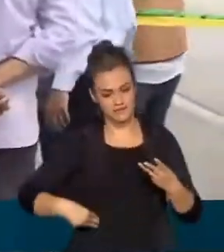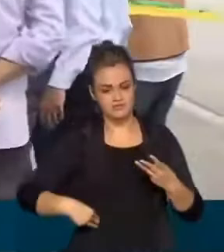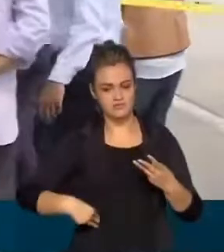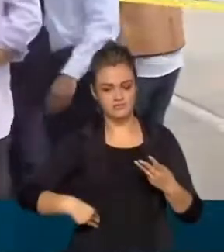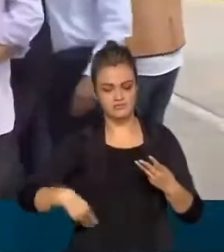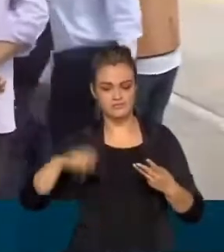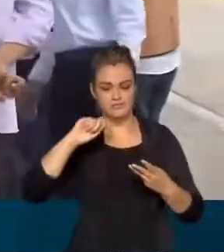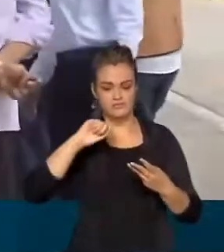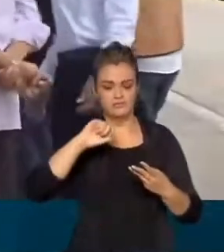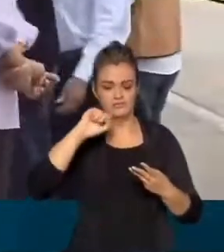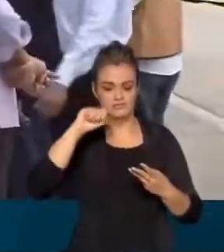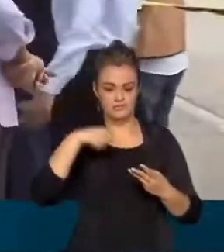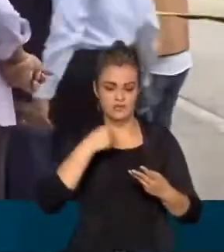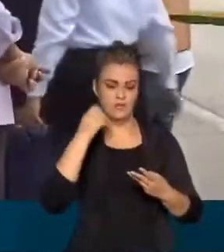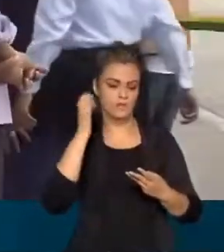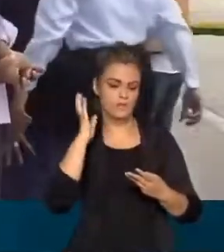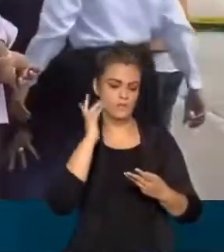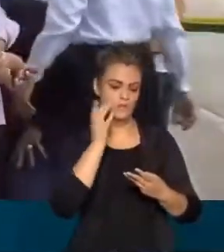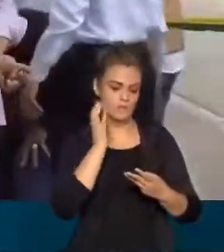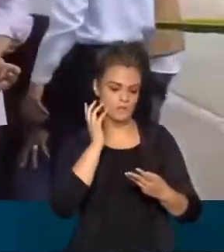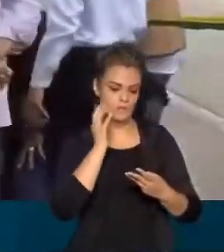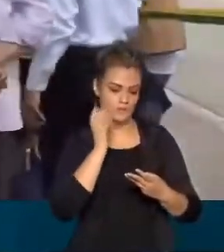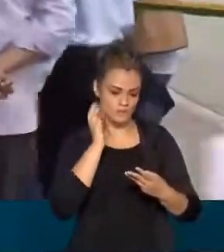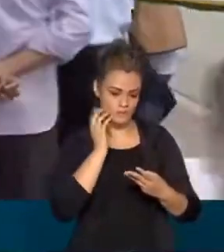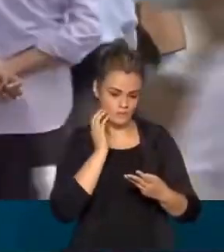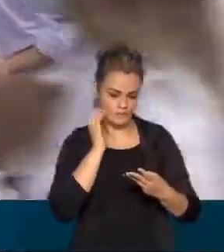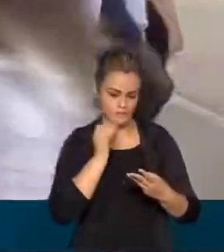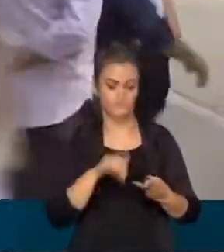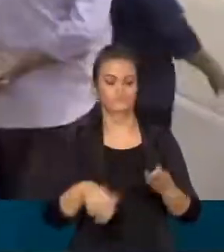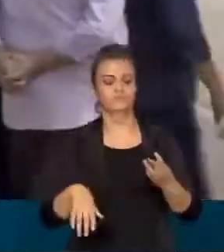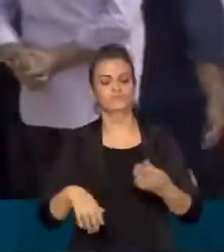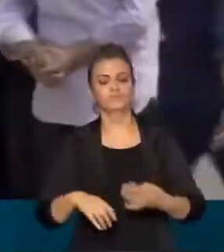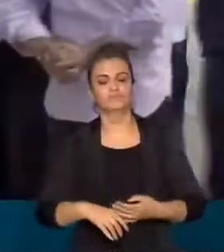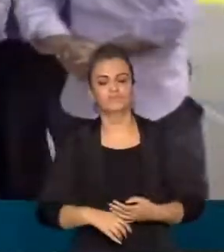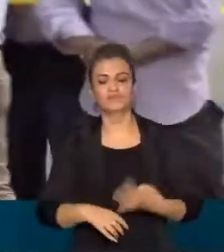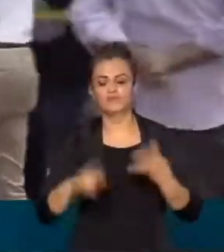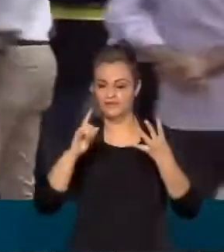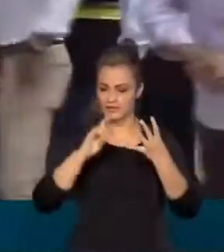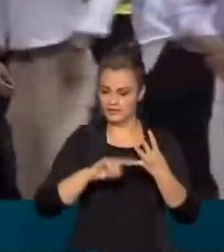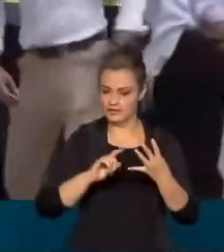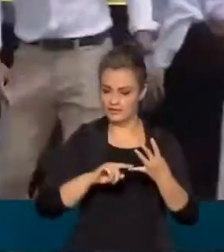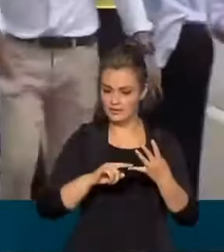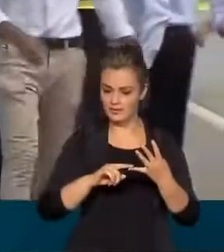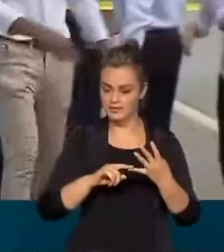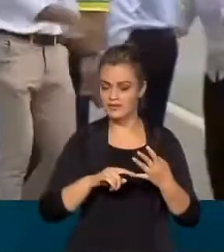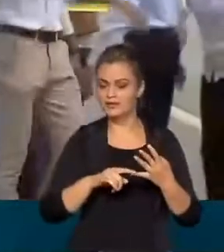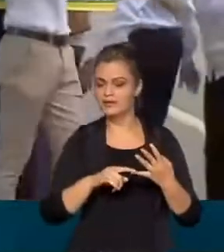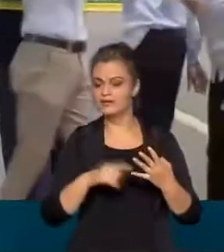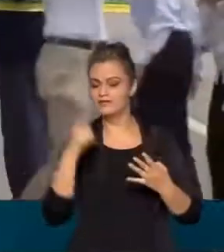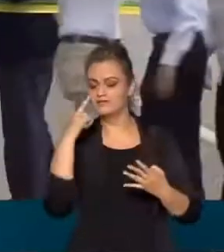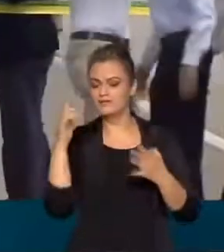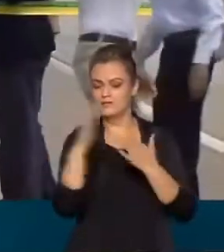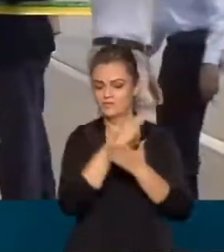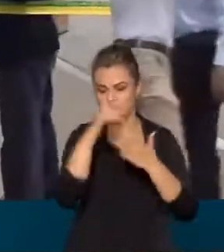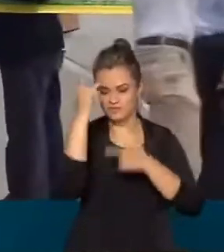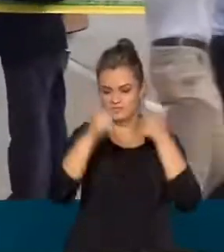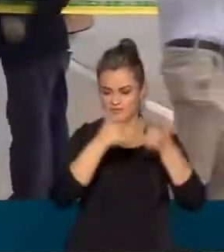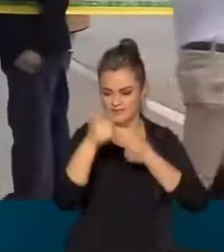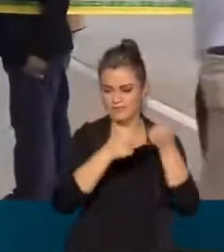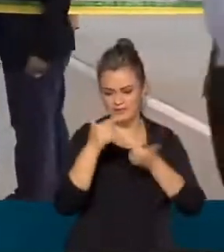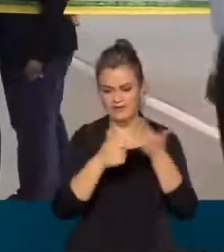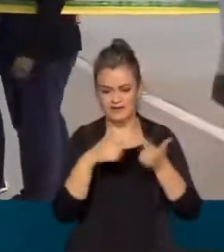ministro da Infraestrutura Tarcísio Gomes de Freitas e também você vê aí nas imagens alguns funcionários